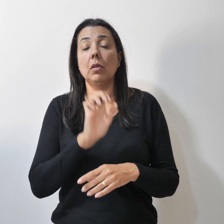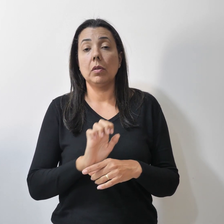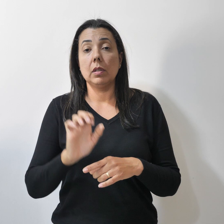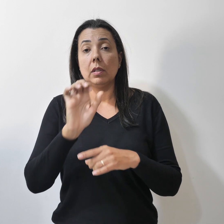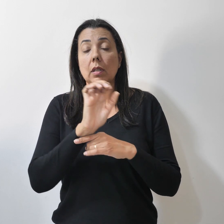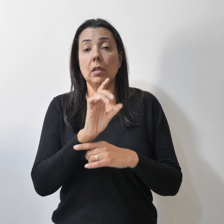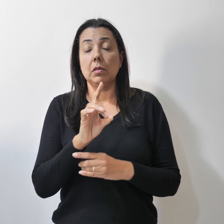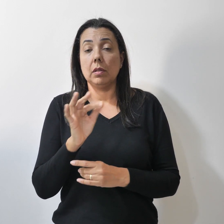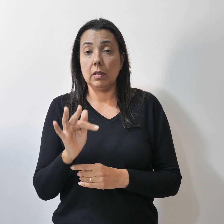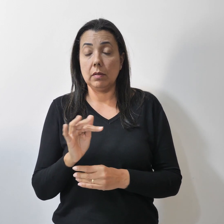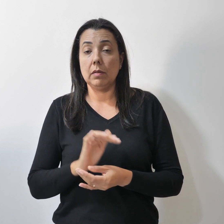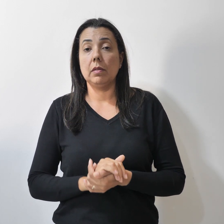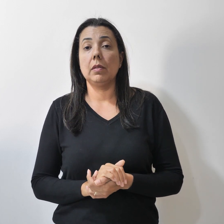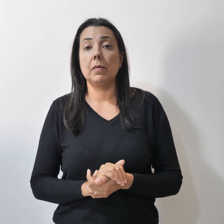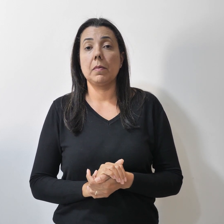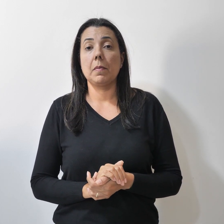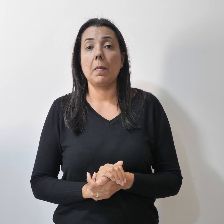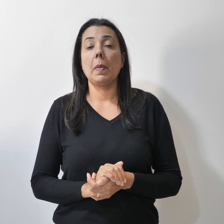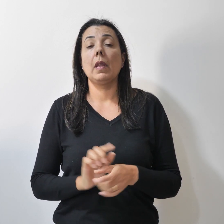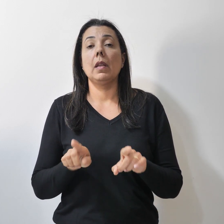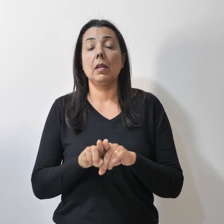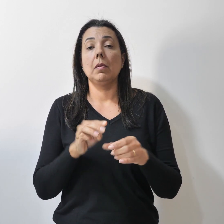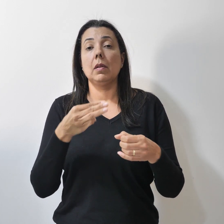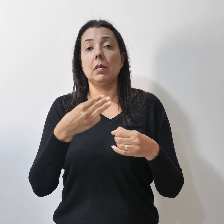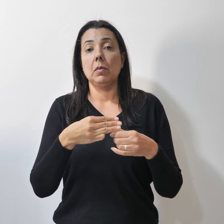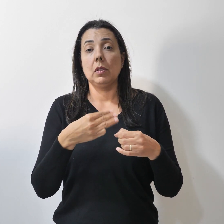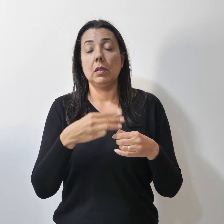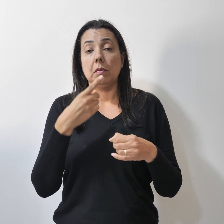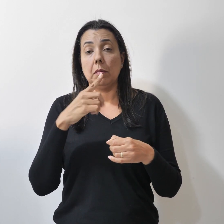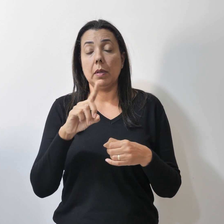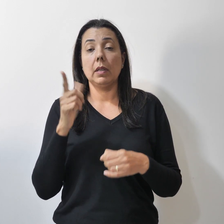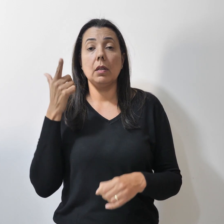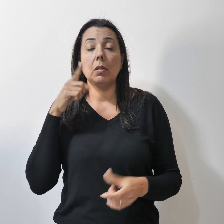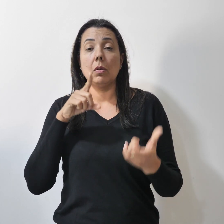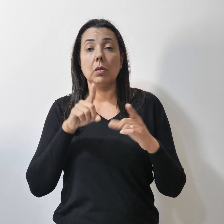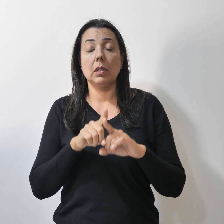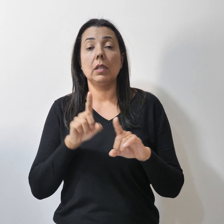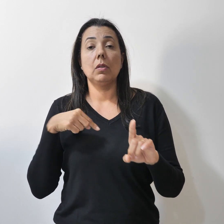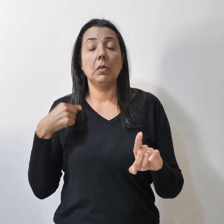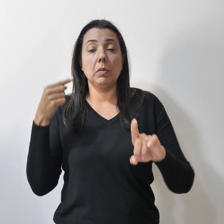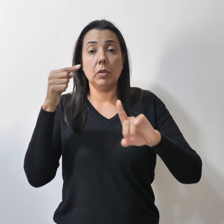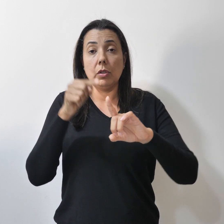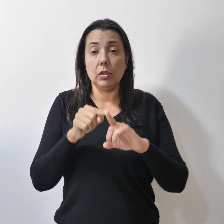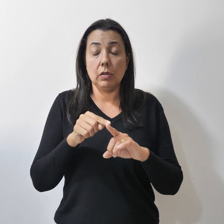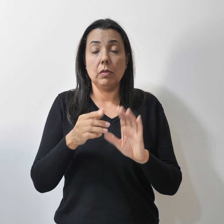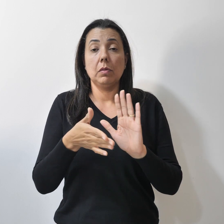Distrito Federal e os municípios para o alcance dos objetivos propostos